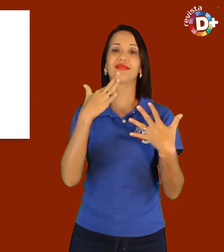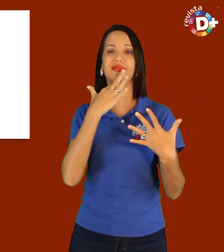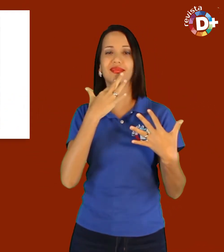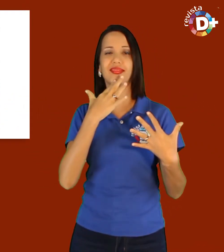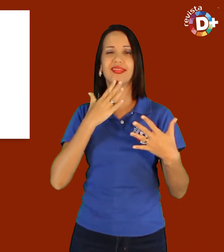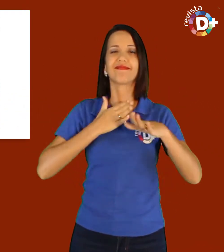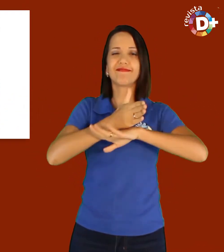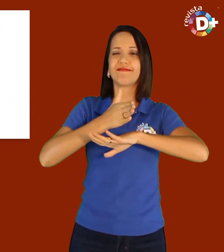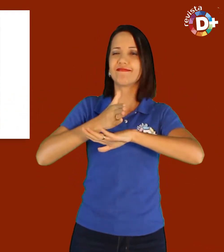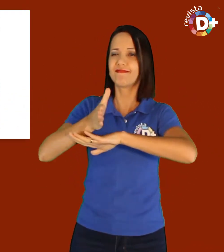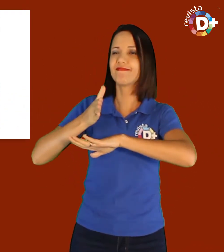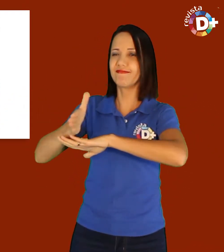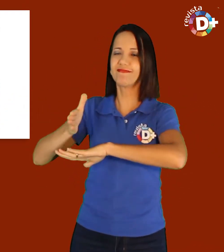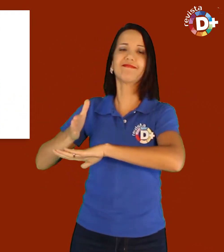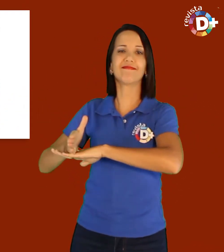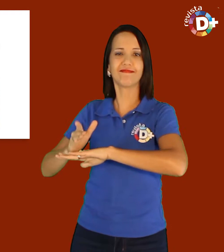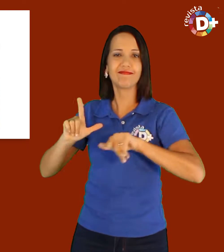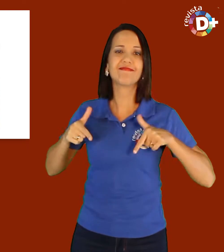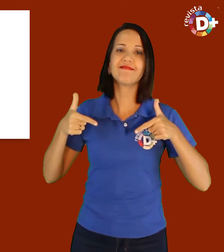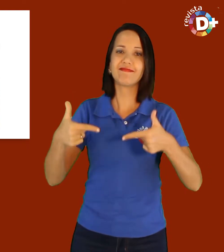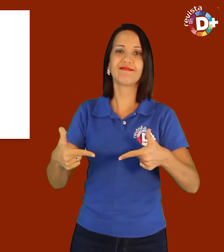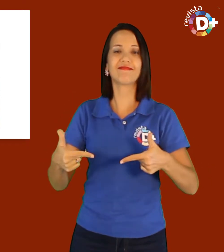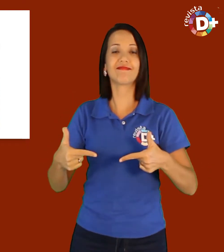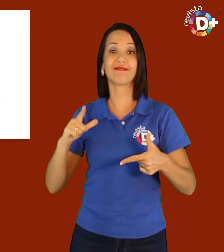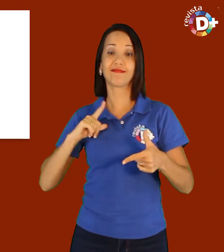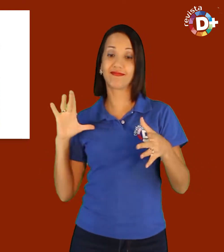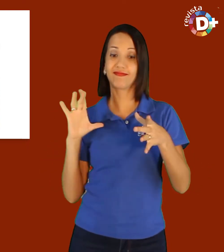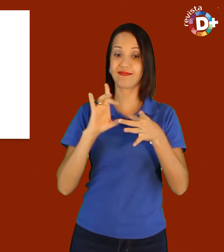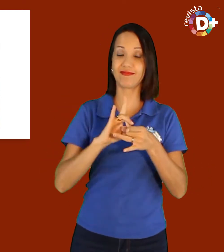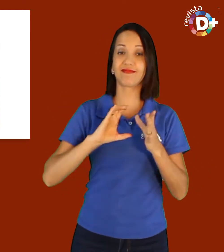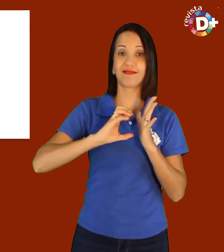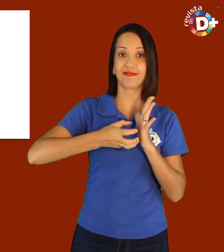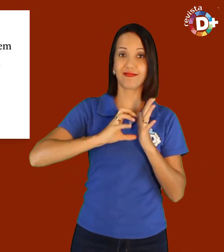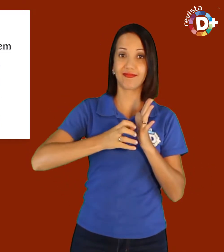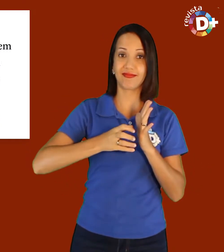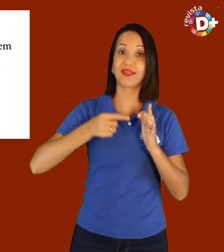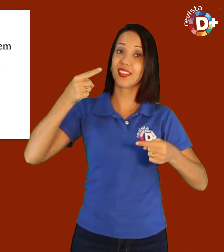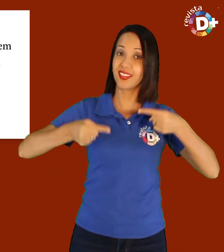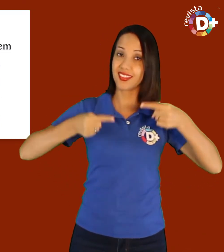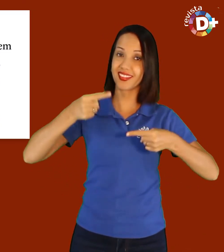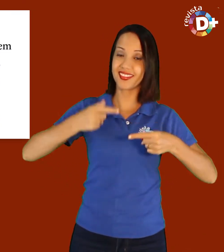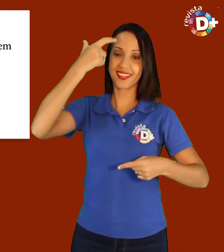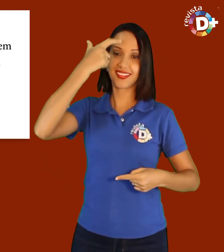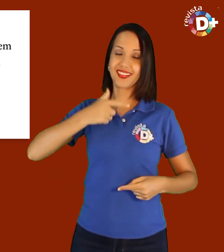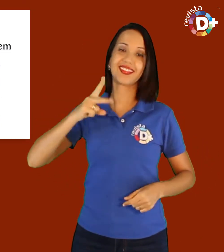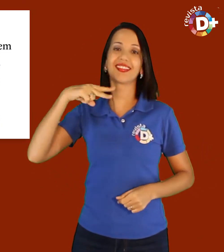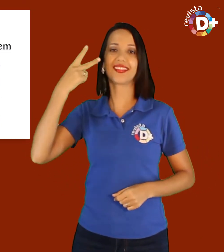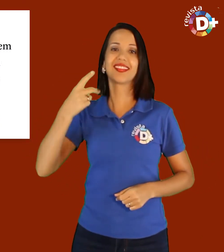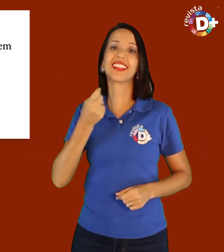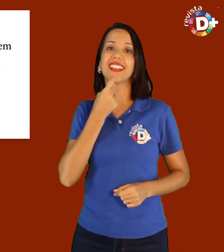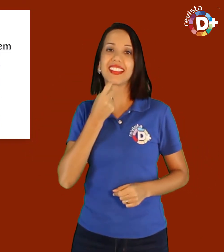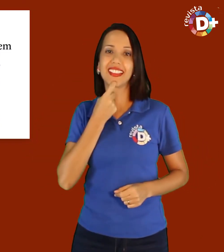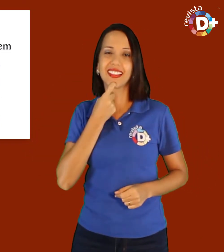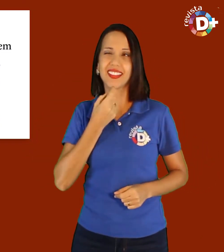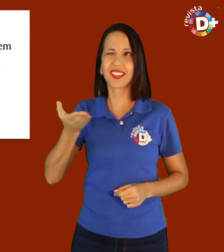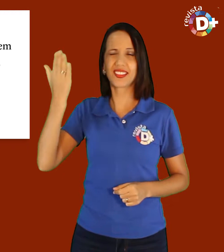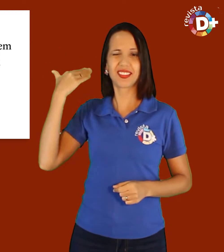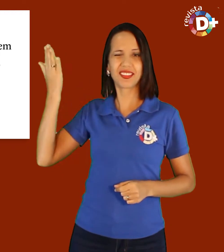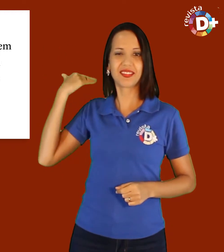Passei a ser conhecida pela minha forte atuação nesse segmento. Acabei me filiando a um partido político e me tornei vereadora em